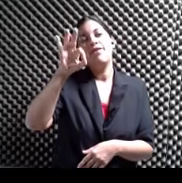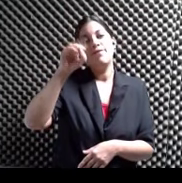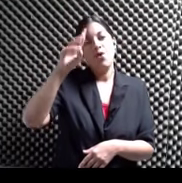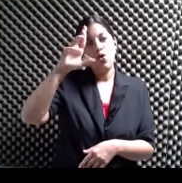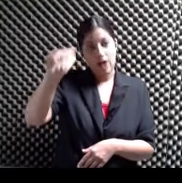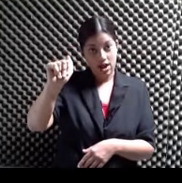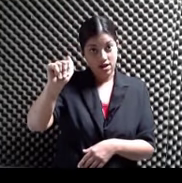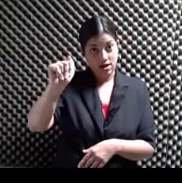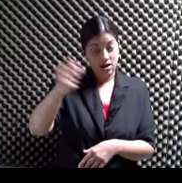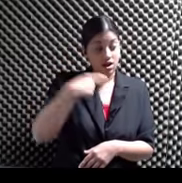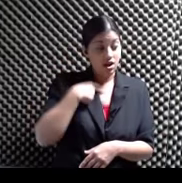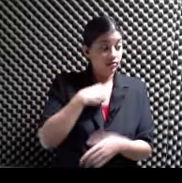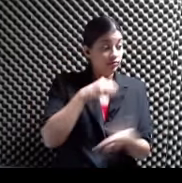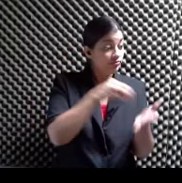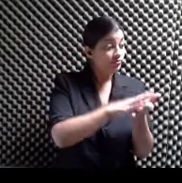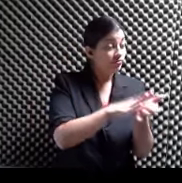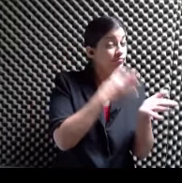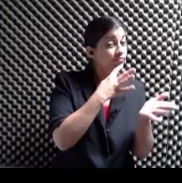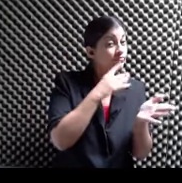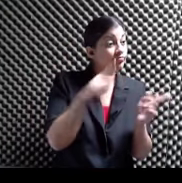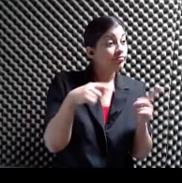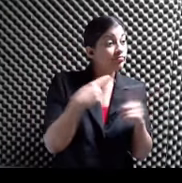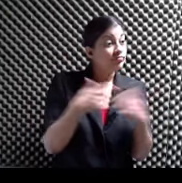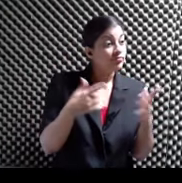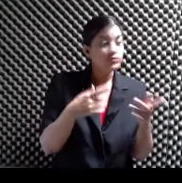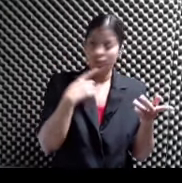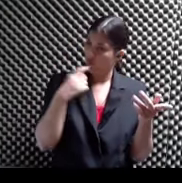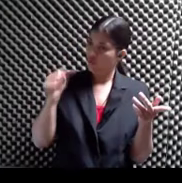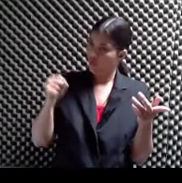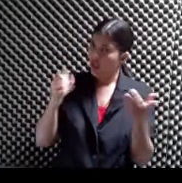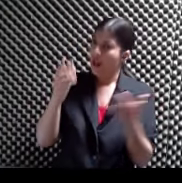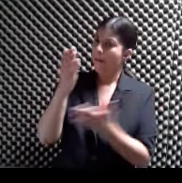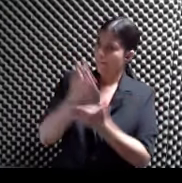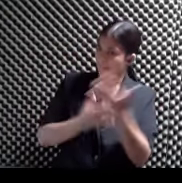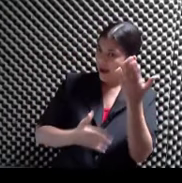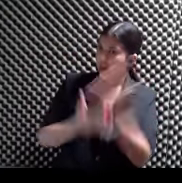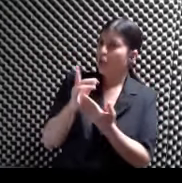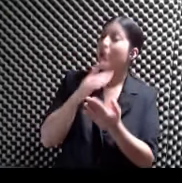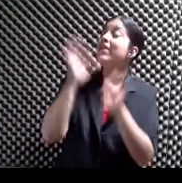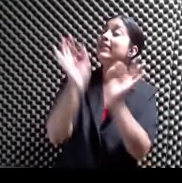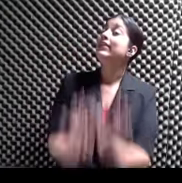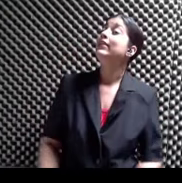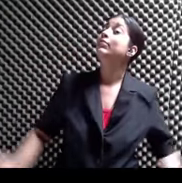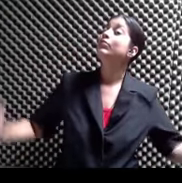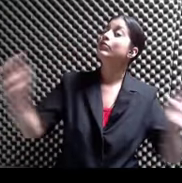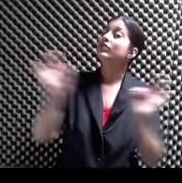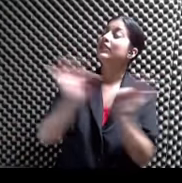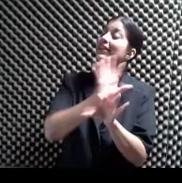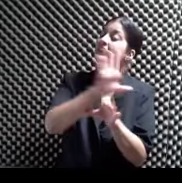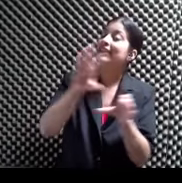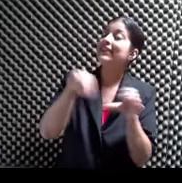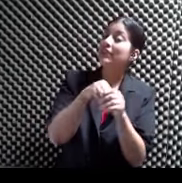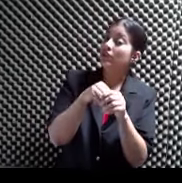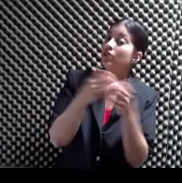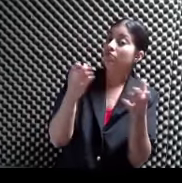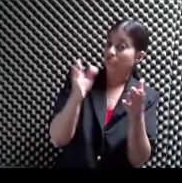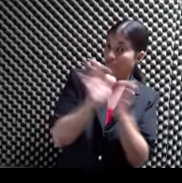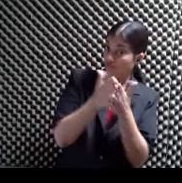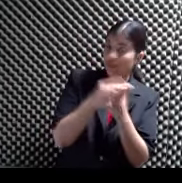texto habla De De Literatura Que luego las manos Es algo muy importante Dentro del libro Por Por eso fue Que el libro